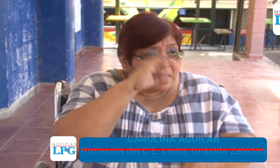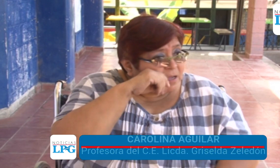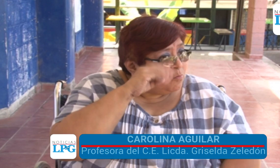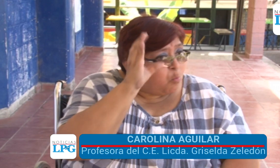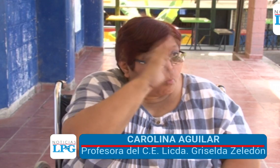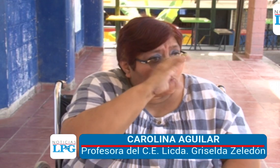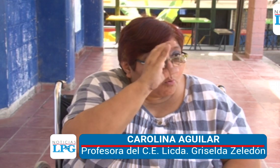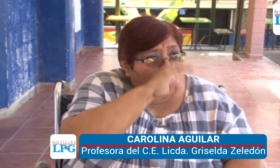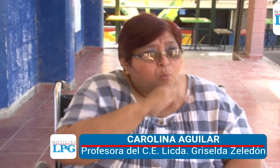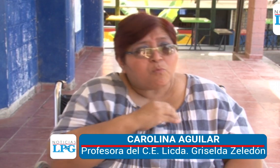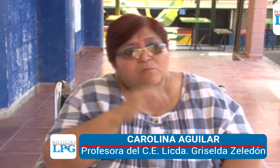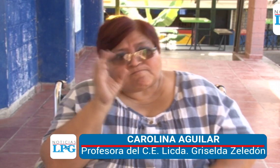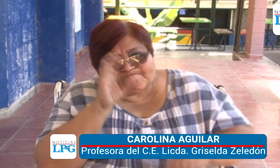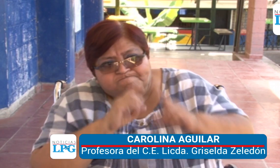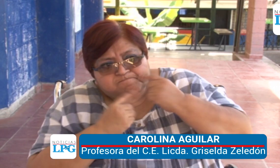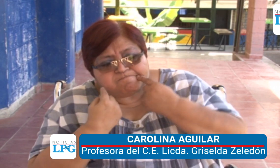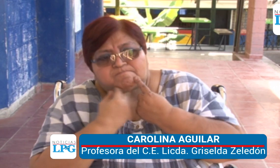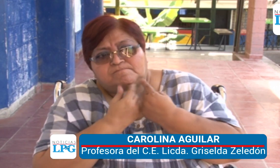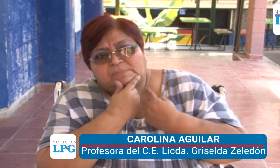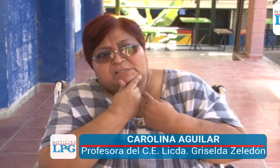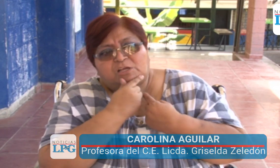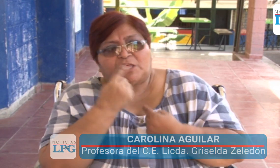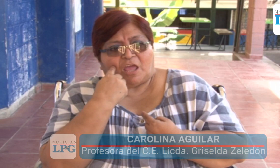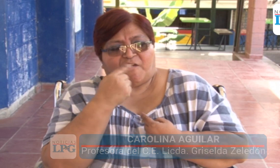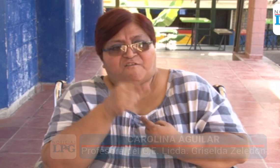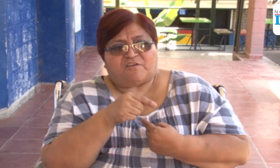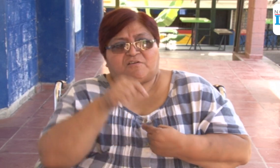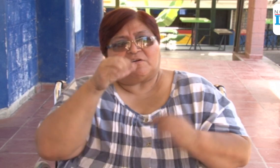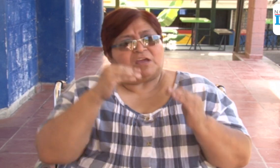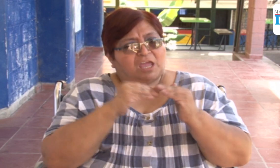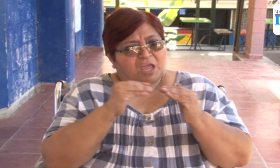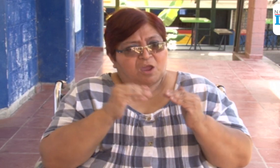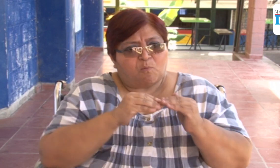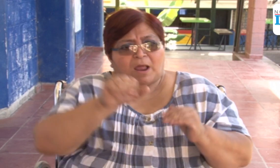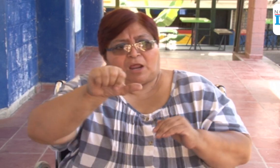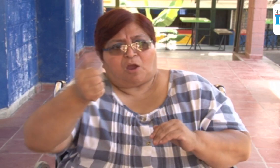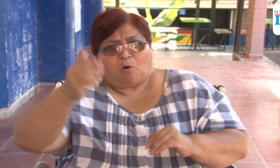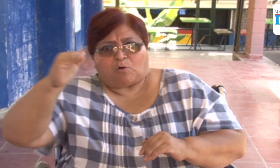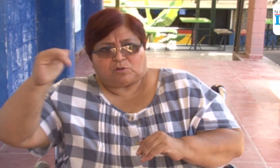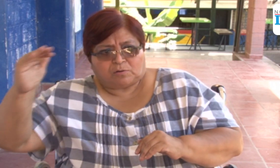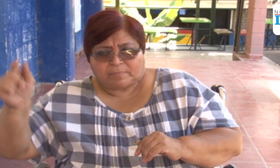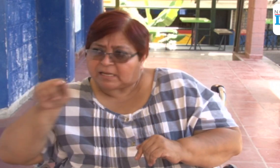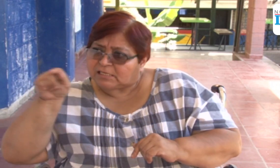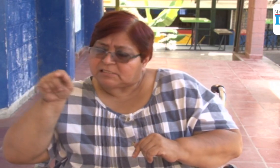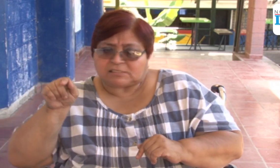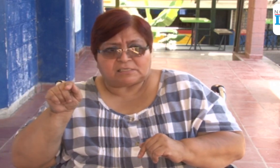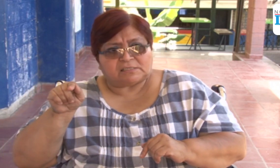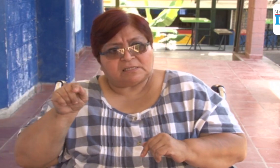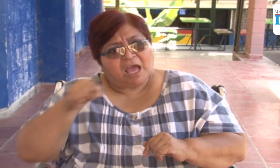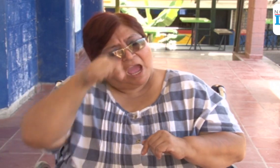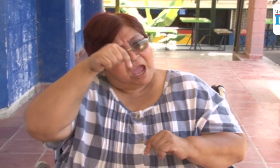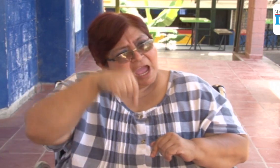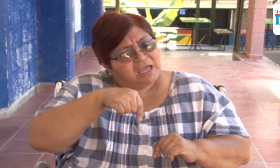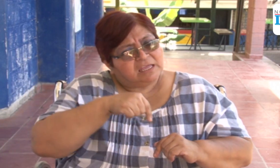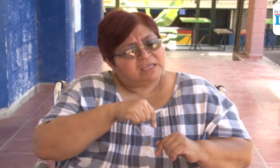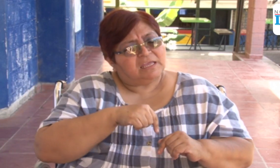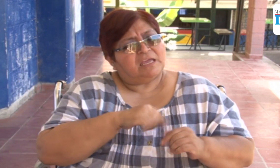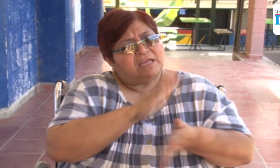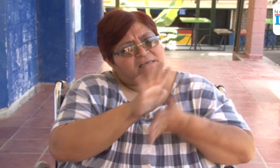americana, ASL, es usada internacionalmente. Algunos la prefieren porque les facilita